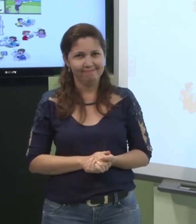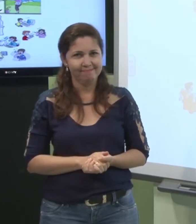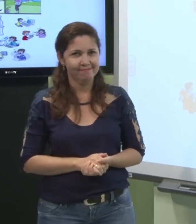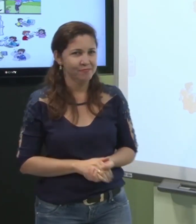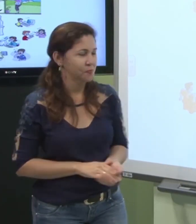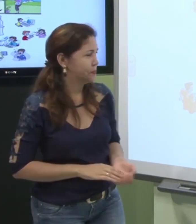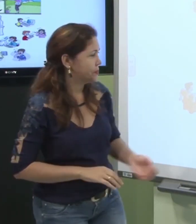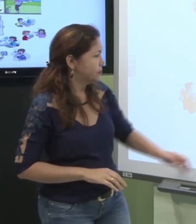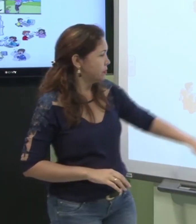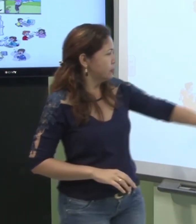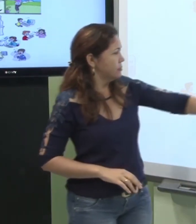surdo